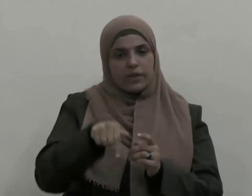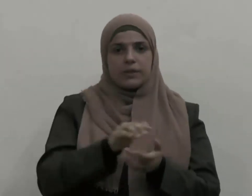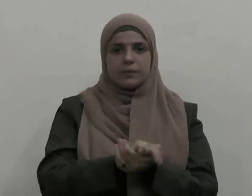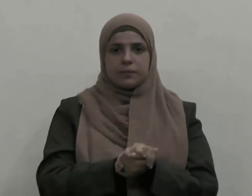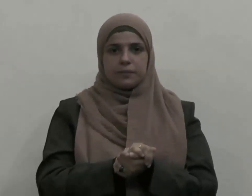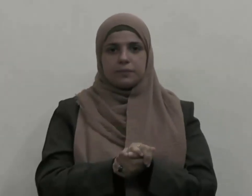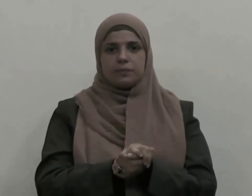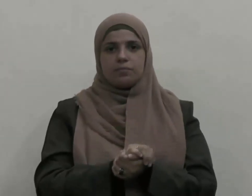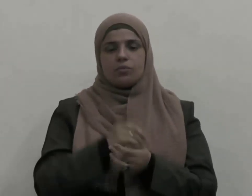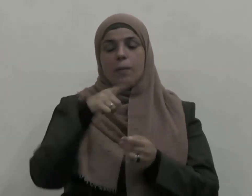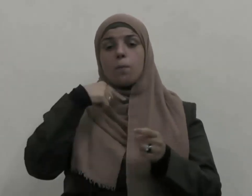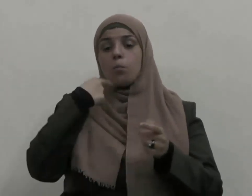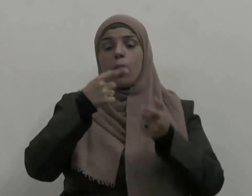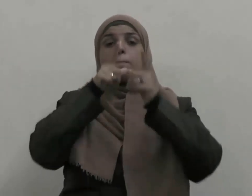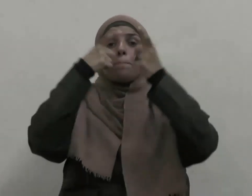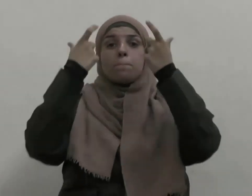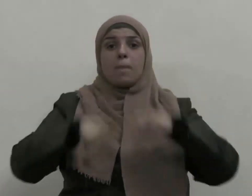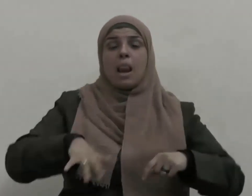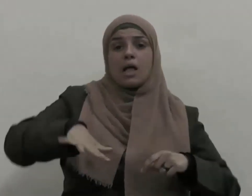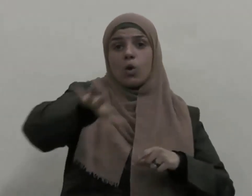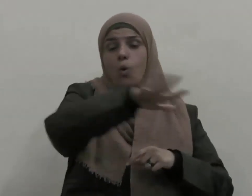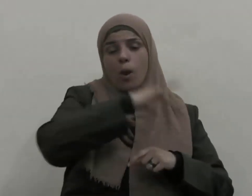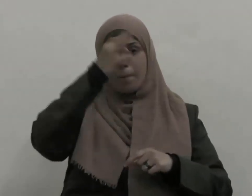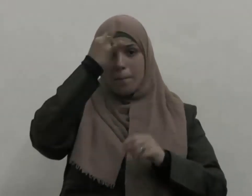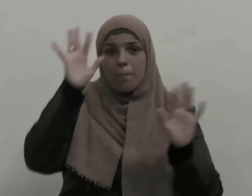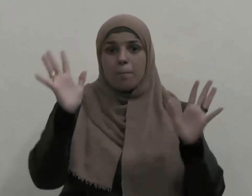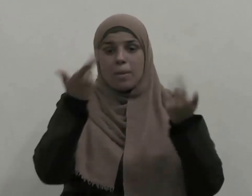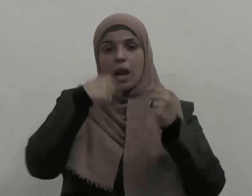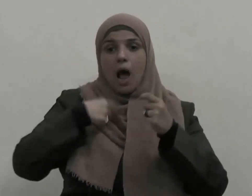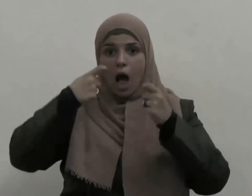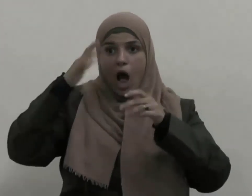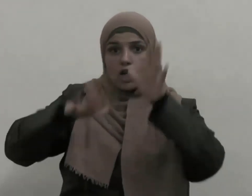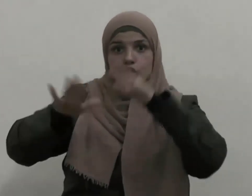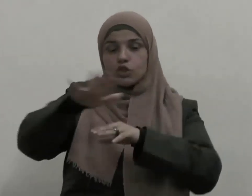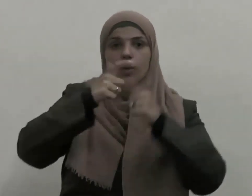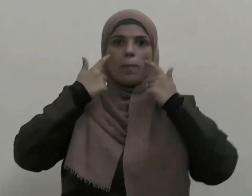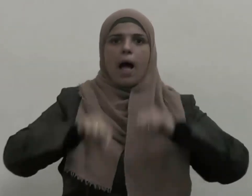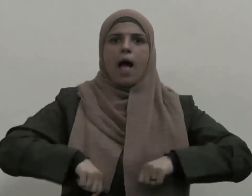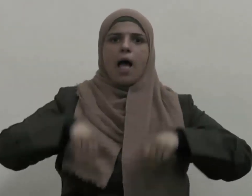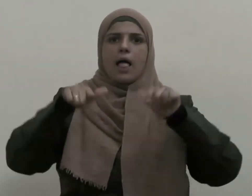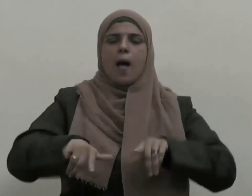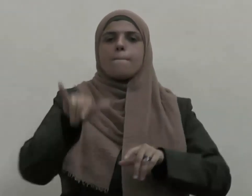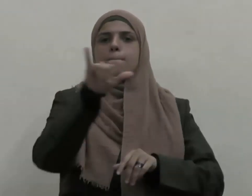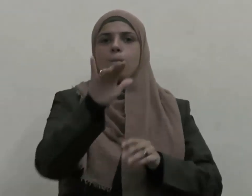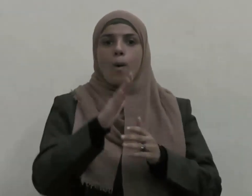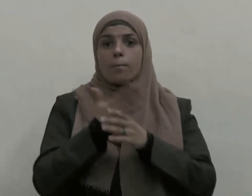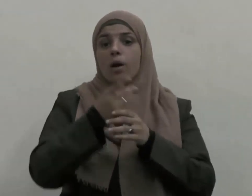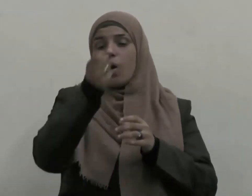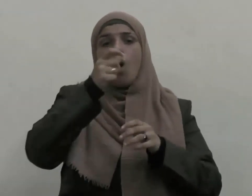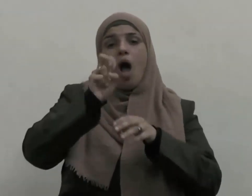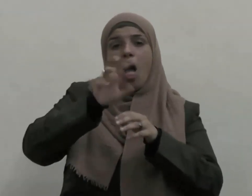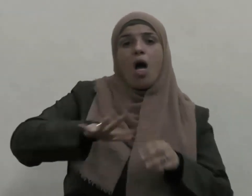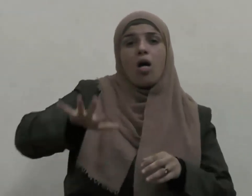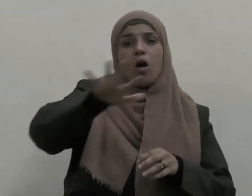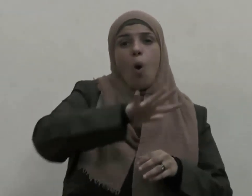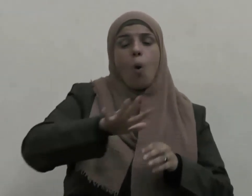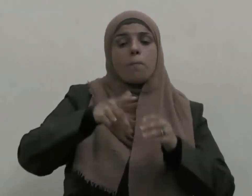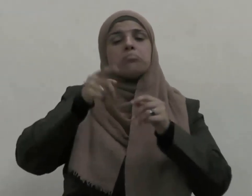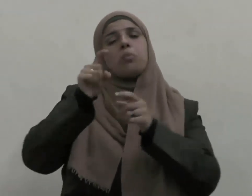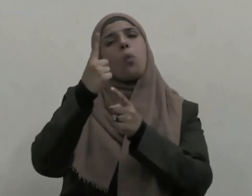مات فتيتها لتحيا وزالوا دون قومهم ليبقوا ولا